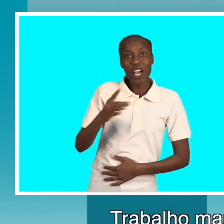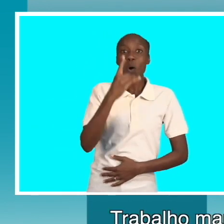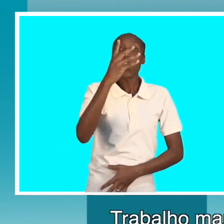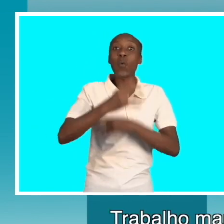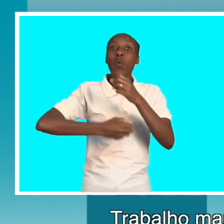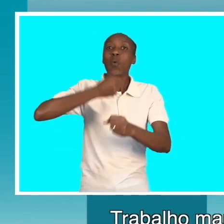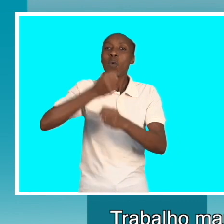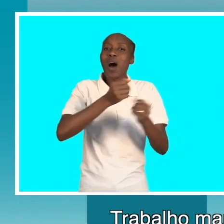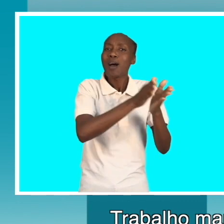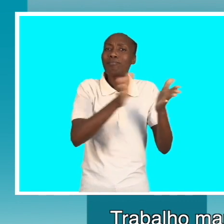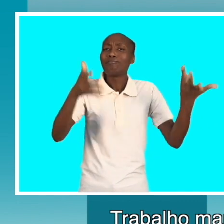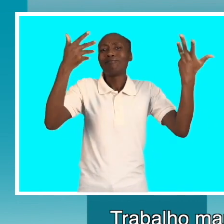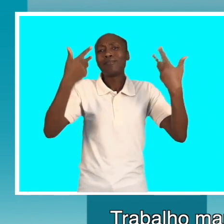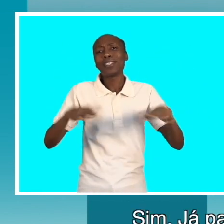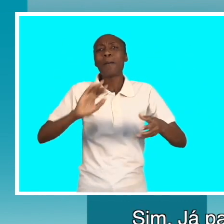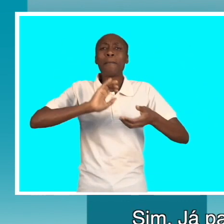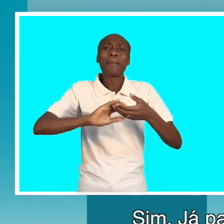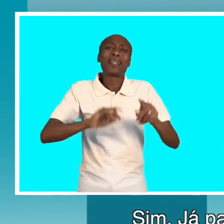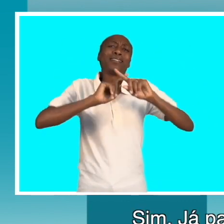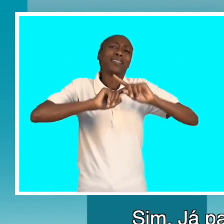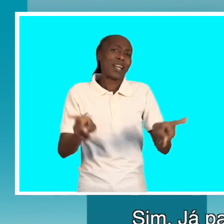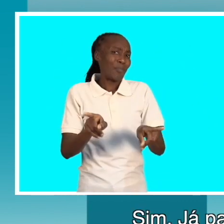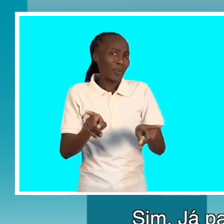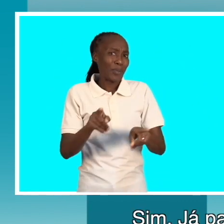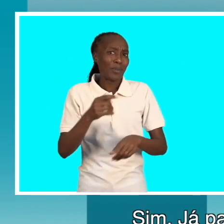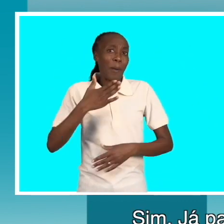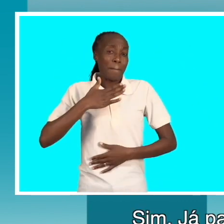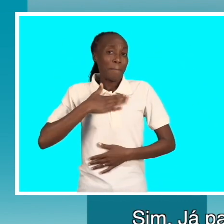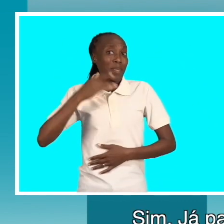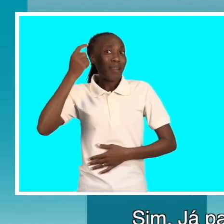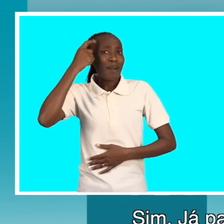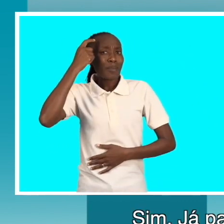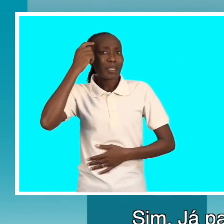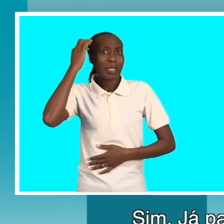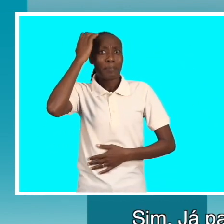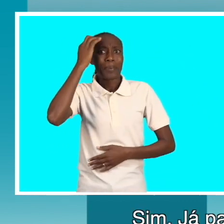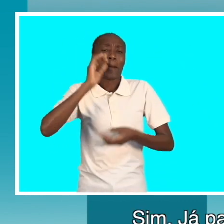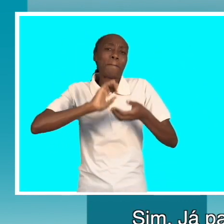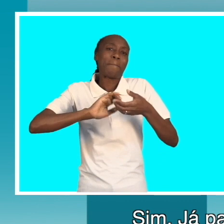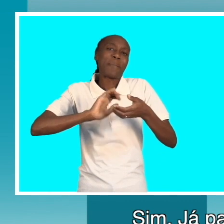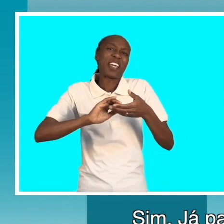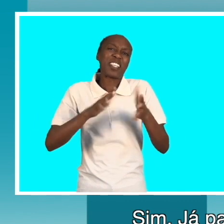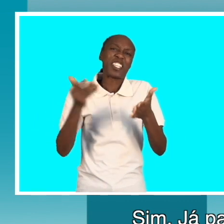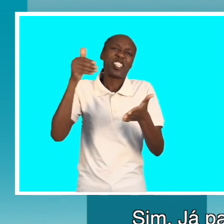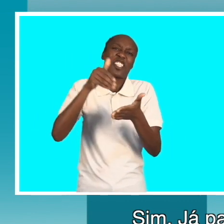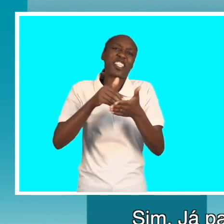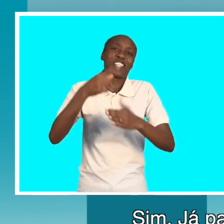Trabalho maravilhoso, eu tenho que dizer. Sim, eu já passei um ano aqui, mas passou muito rápido.